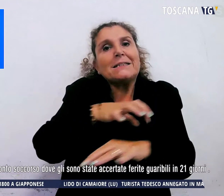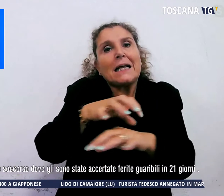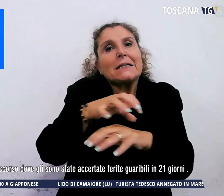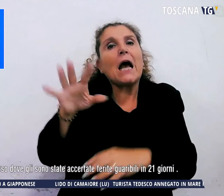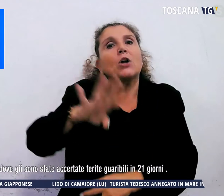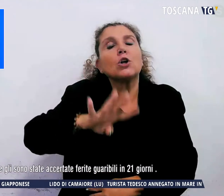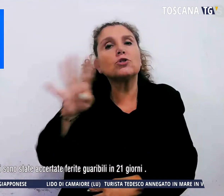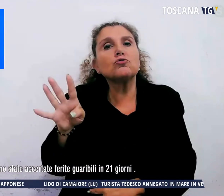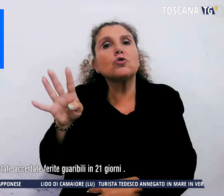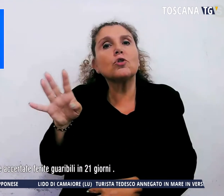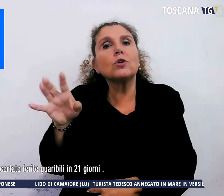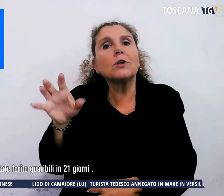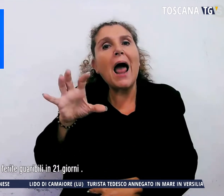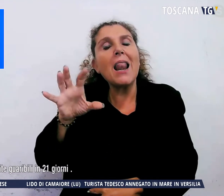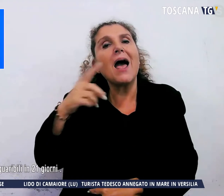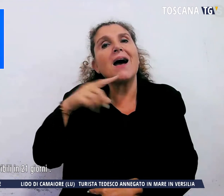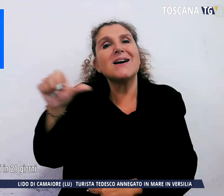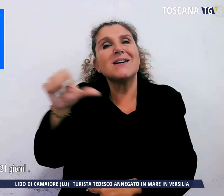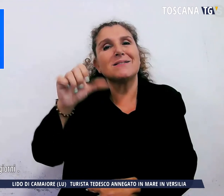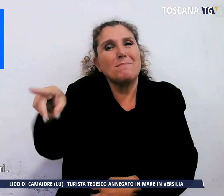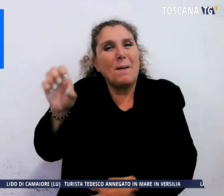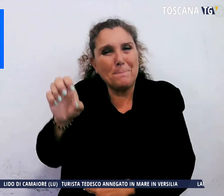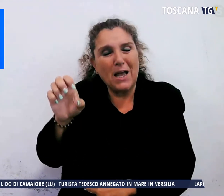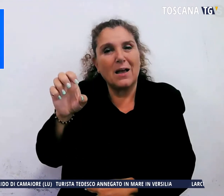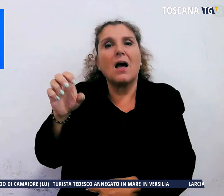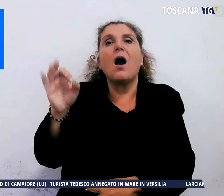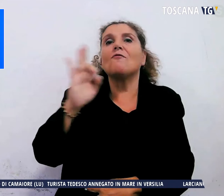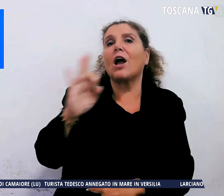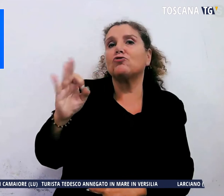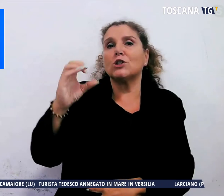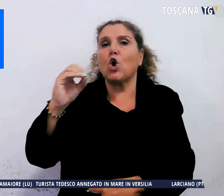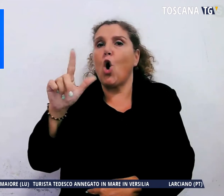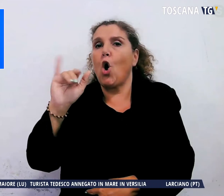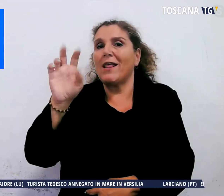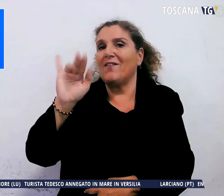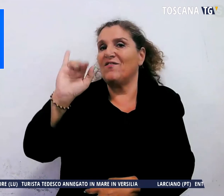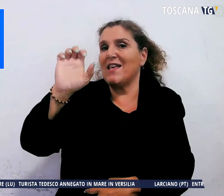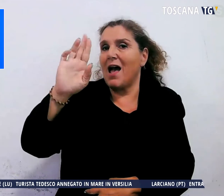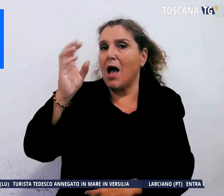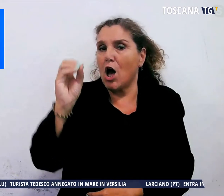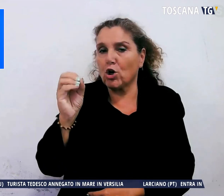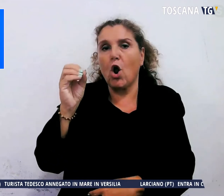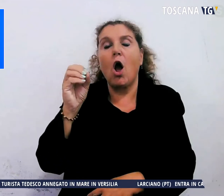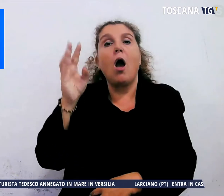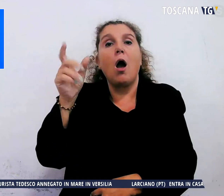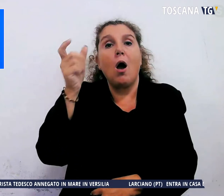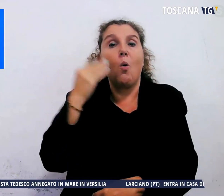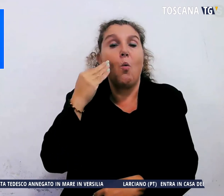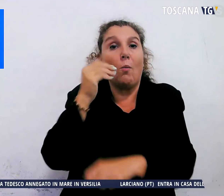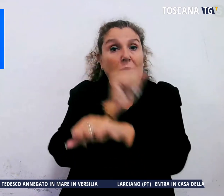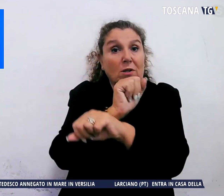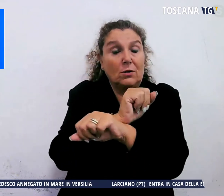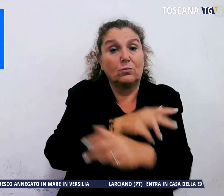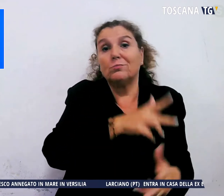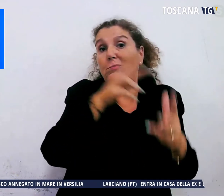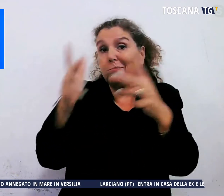del SAPE, Francesco Oliviero. Il detenuto è stato trasferito a Pisa per aver